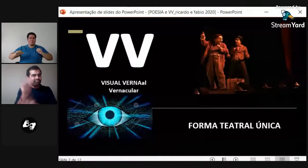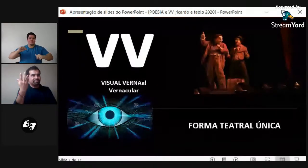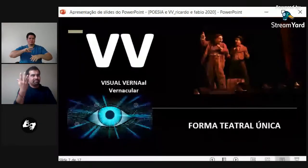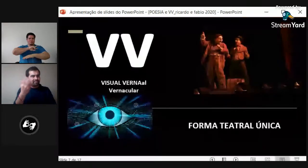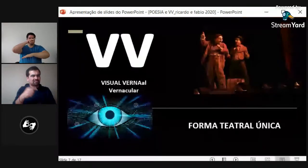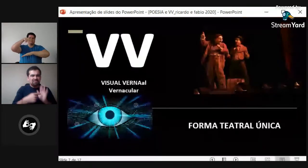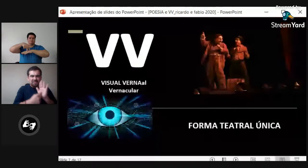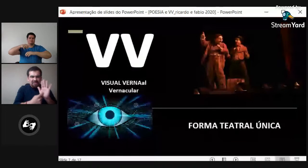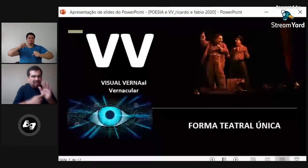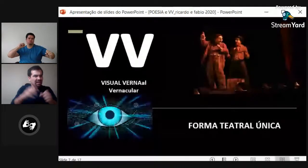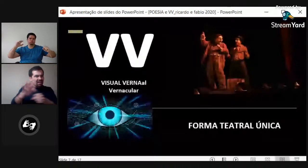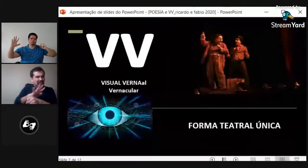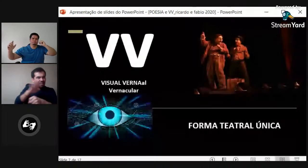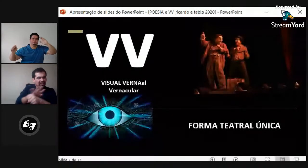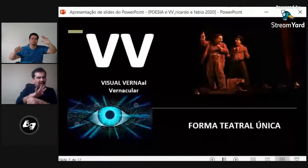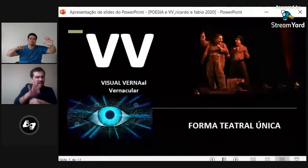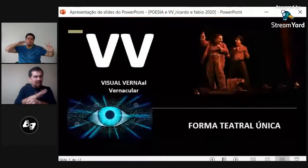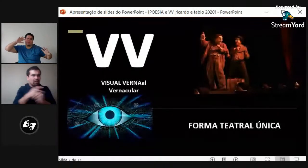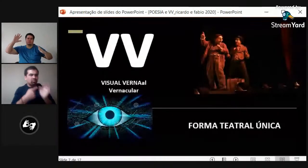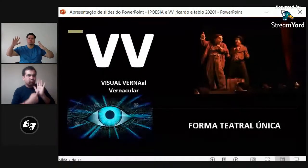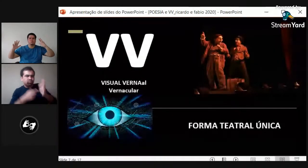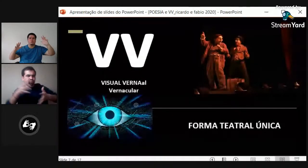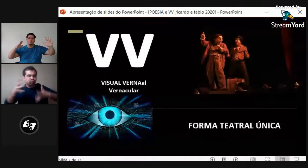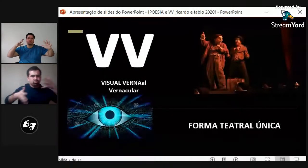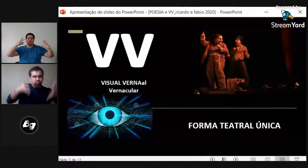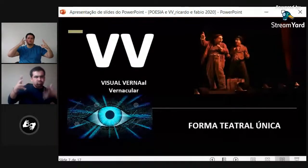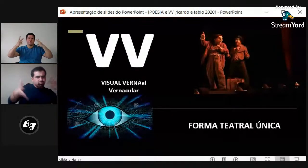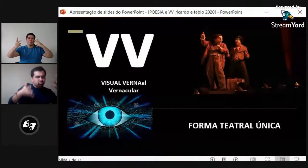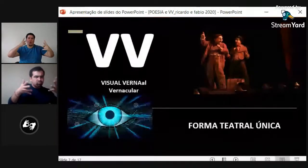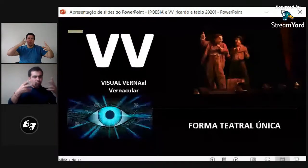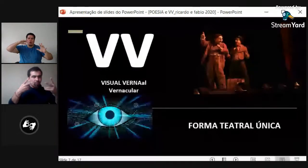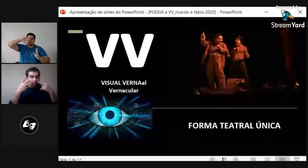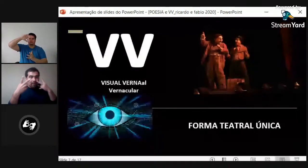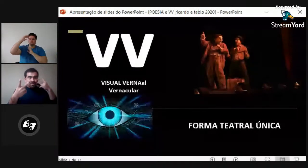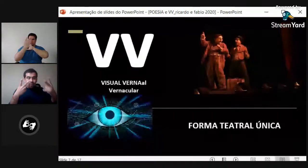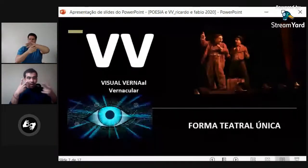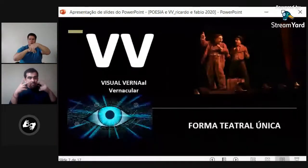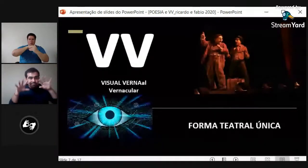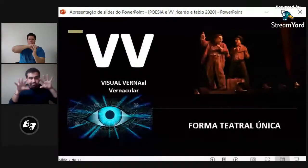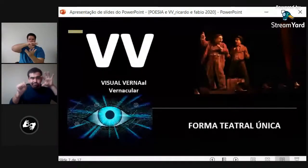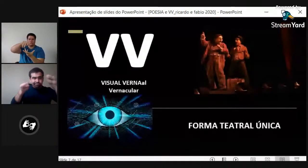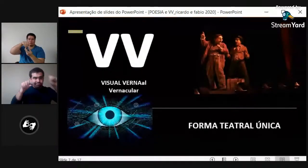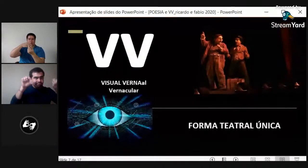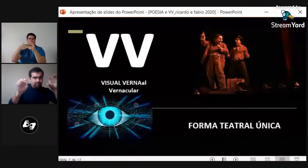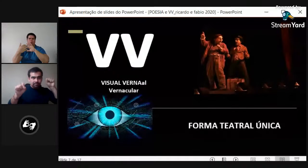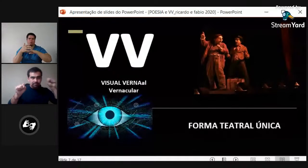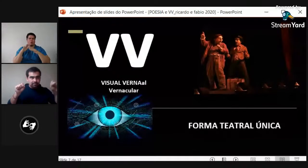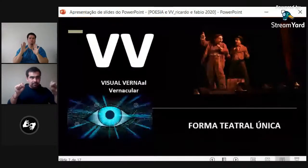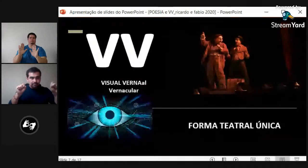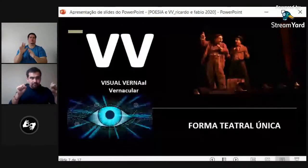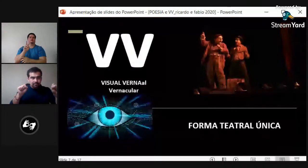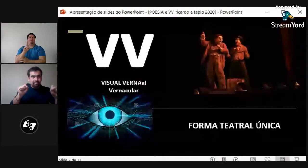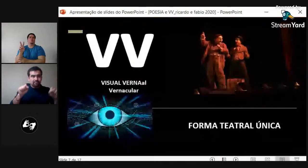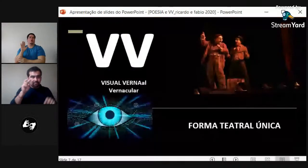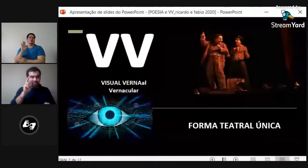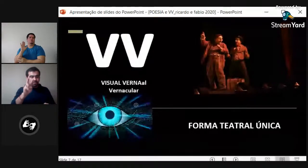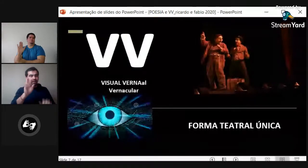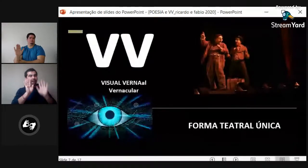Bueno, antes no se hablaba de esto, sin embargo apareció. Y a partir de ahí se hacen representaciones o dramatizaciones utilizando este